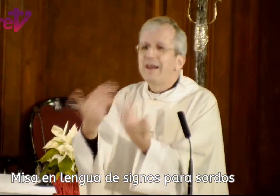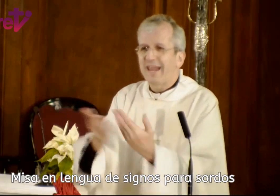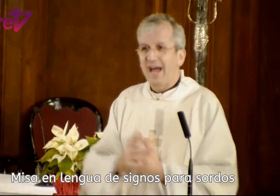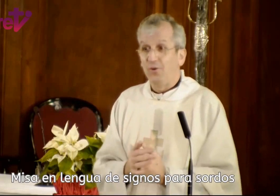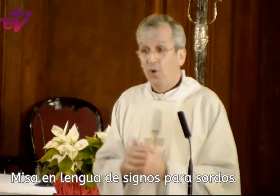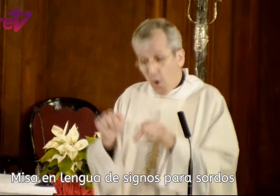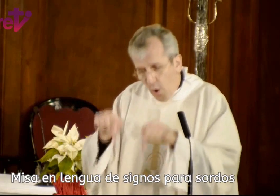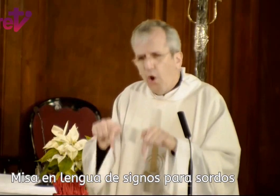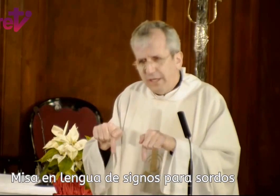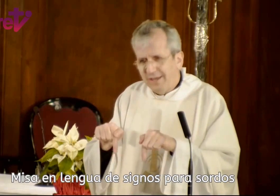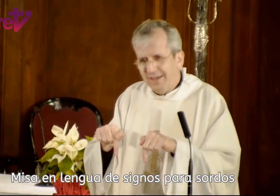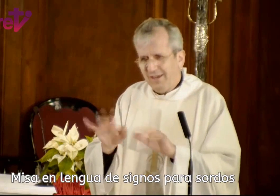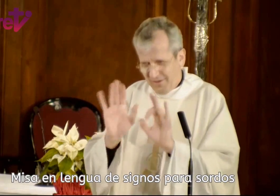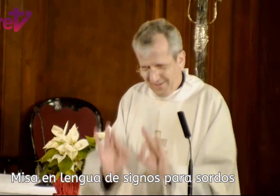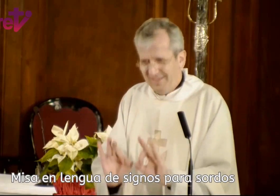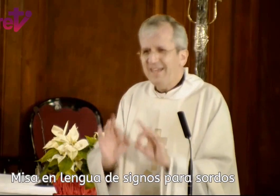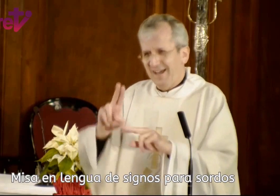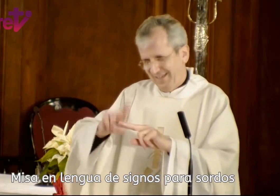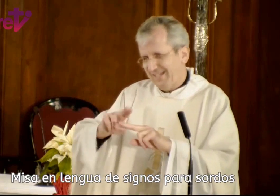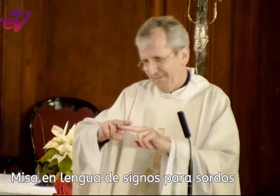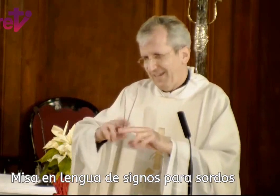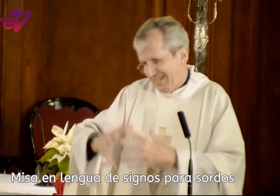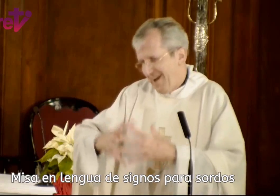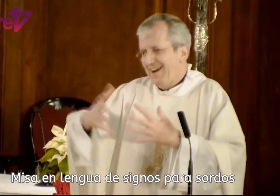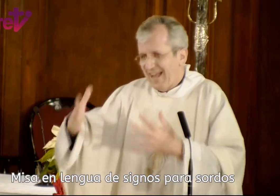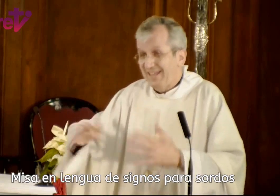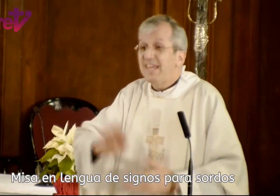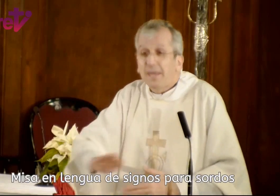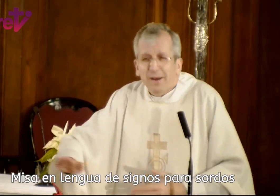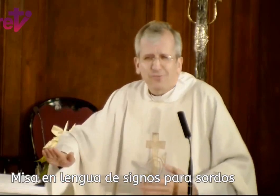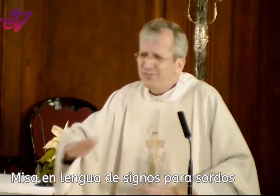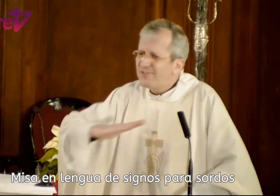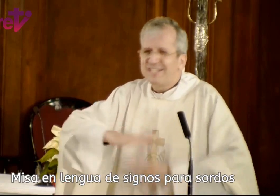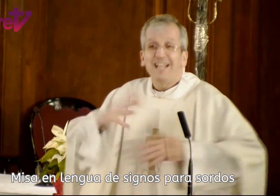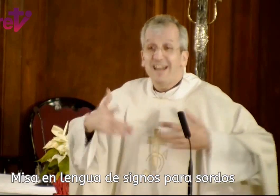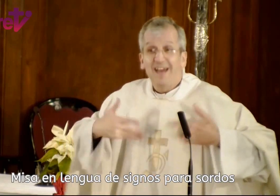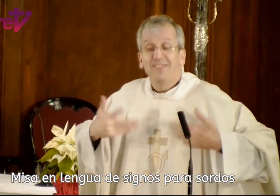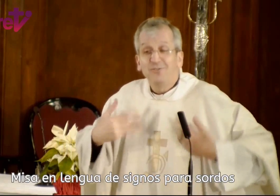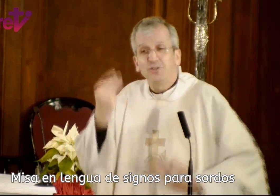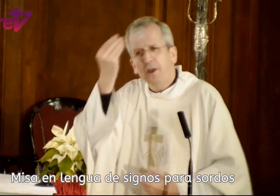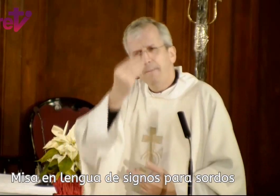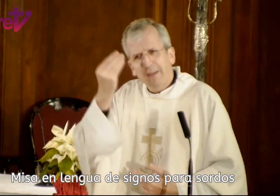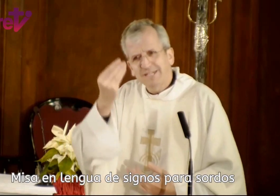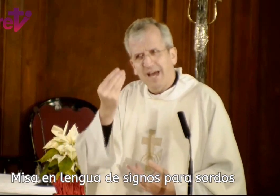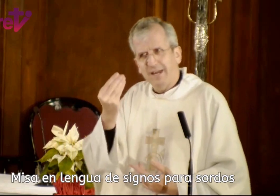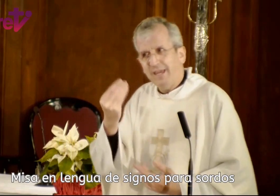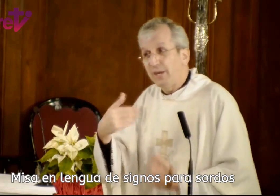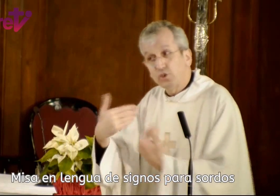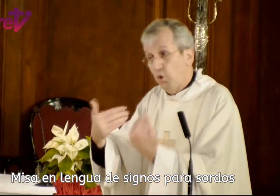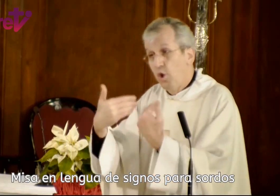regalo. Hoy, día de esta fiesta grande y que para los niños está llena de ilusión, pensar que no solo